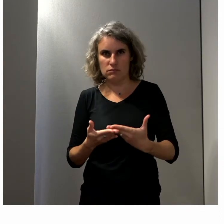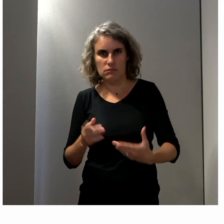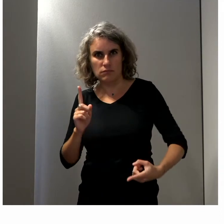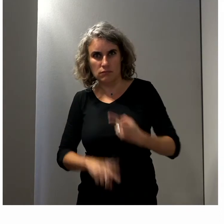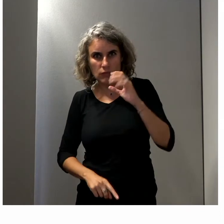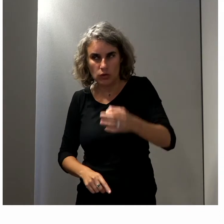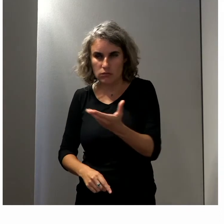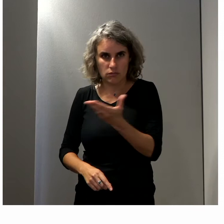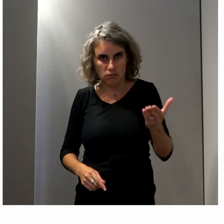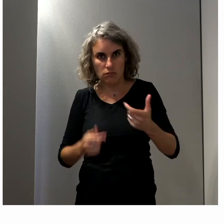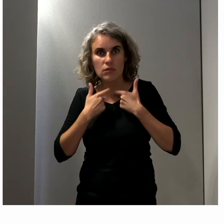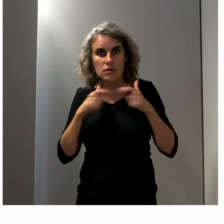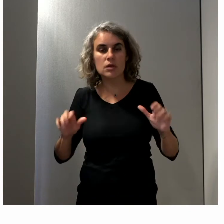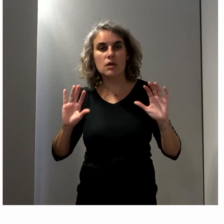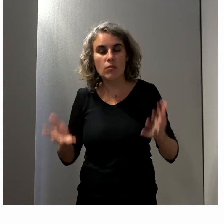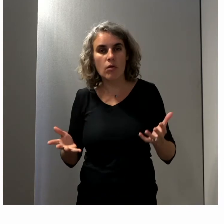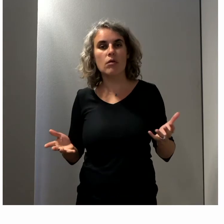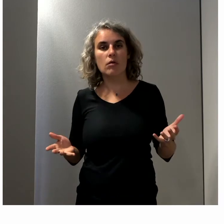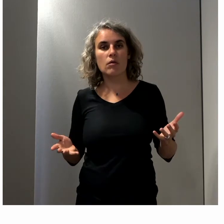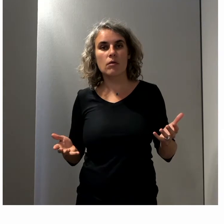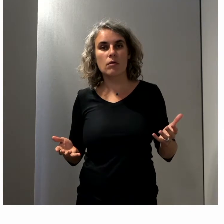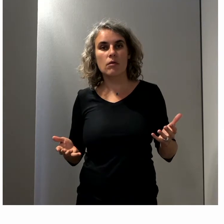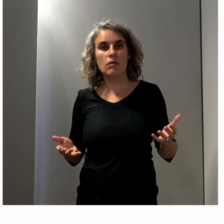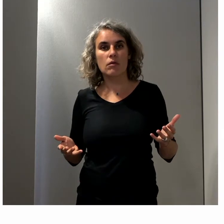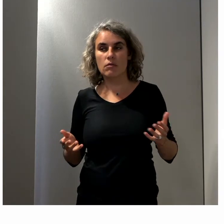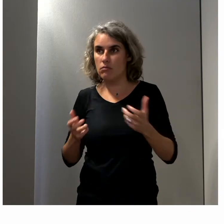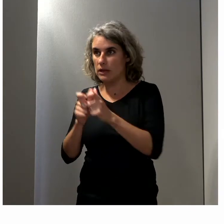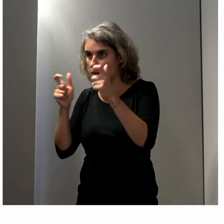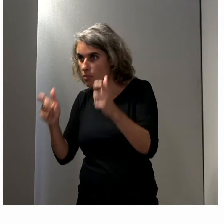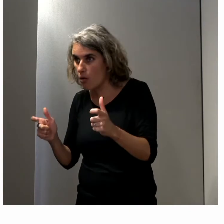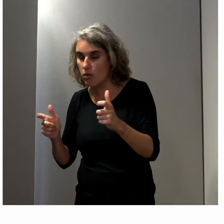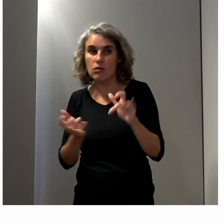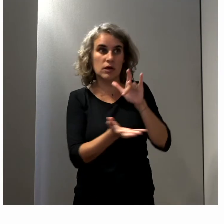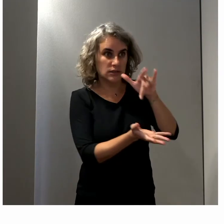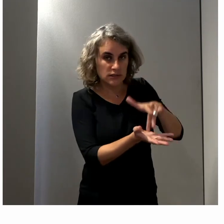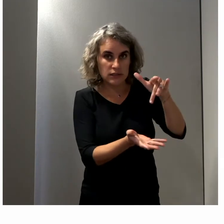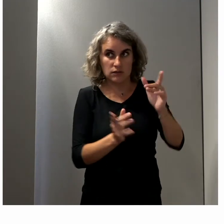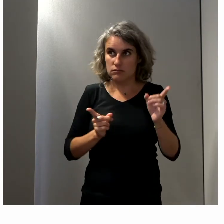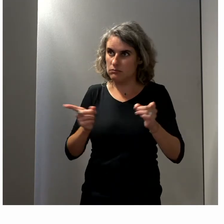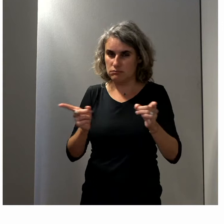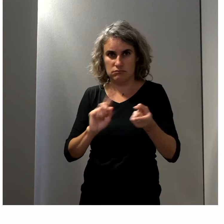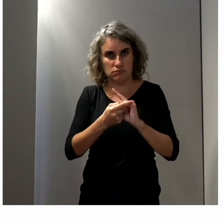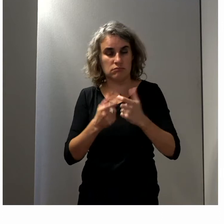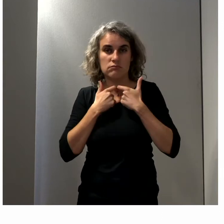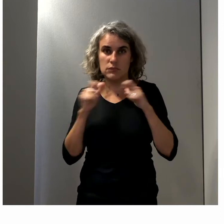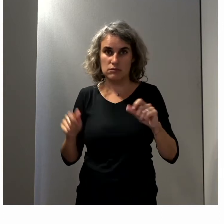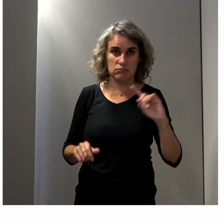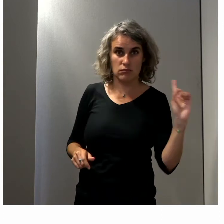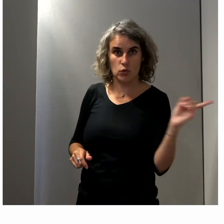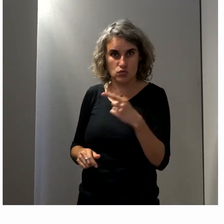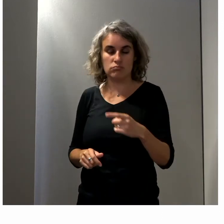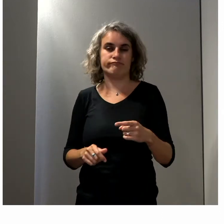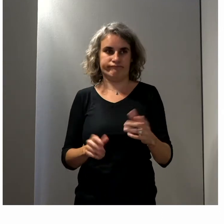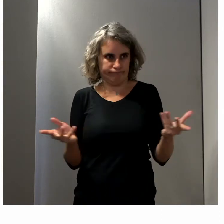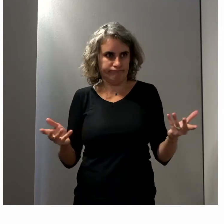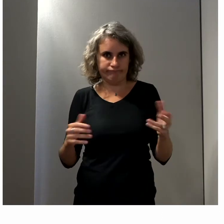ici de mise en accessibilité de ces établissements et puis de ces plateformes numériques pour que tout le monde puisse